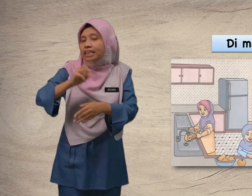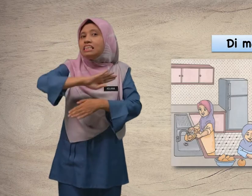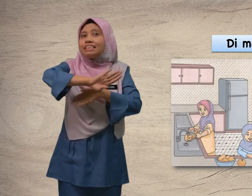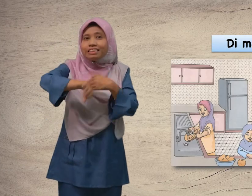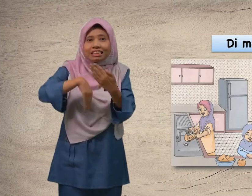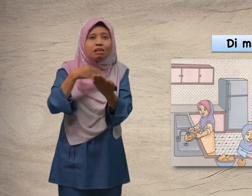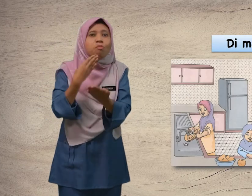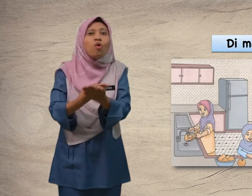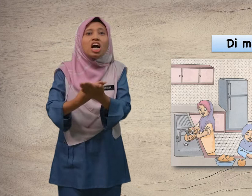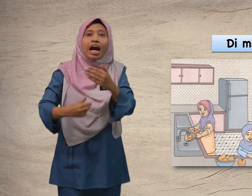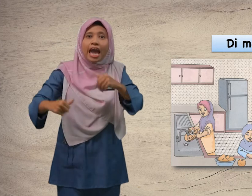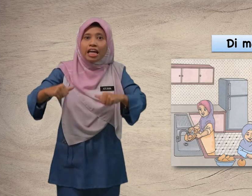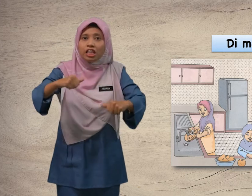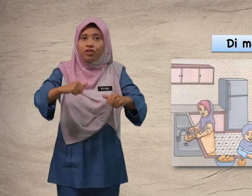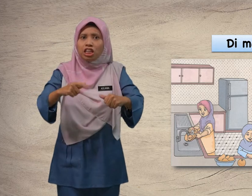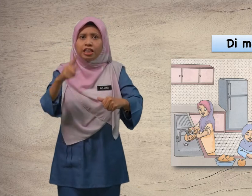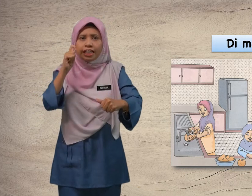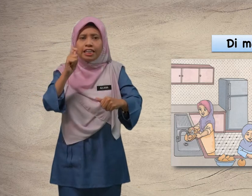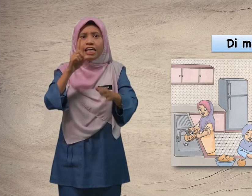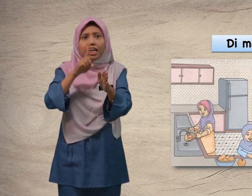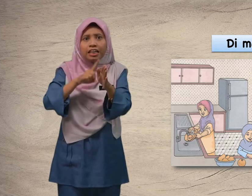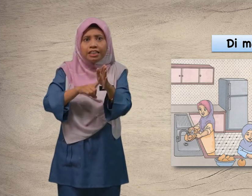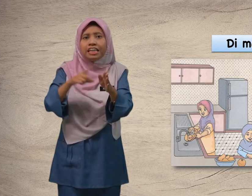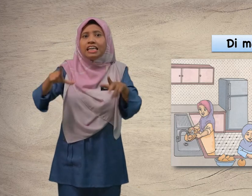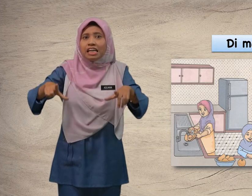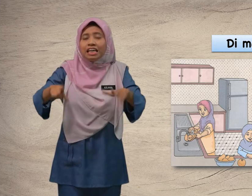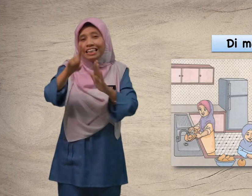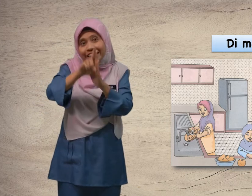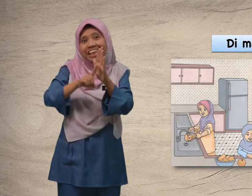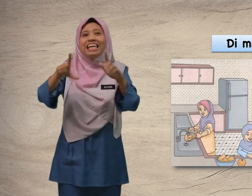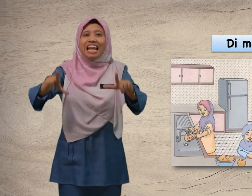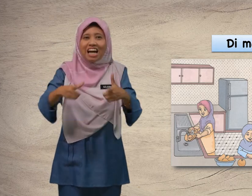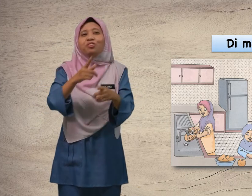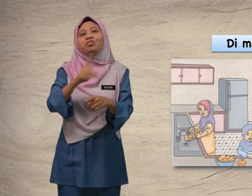semua aktiviti tadi di, di, lakukan.